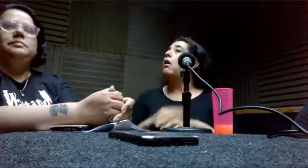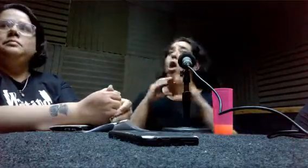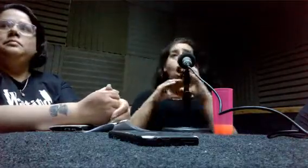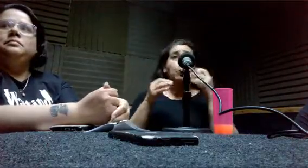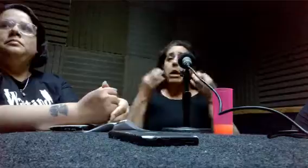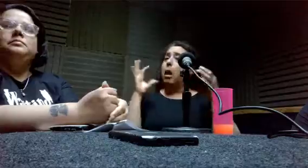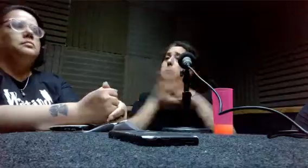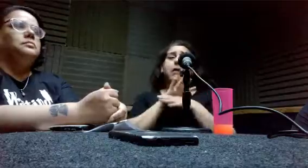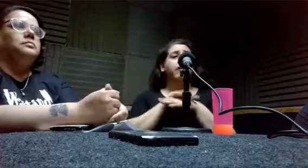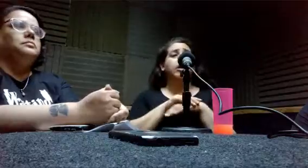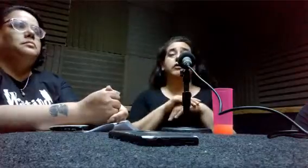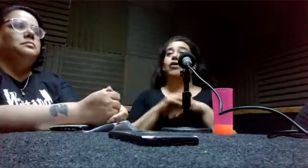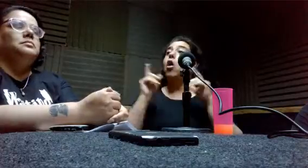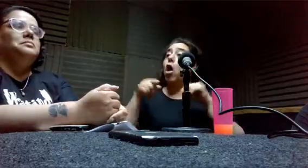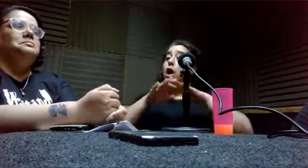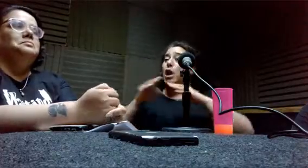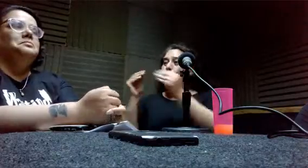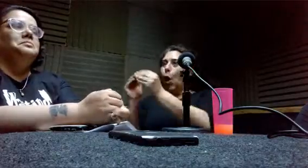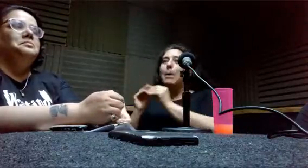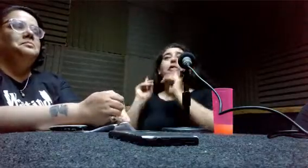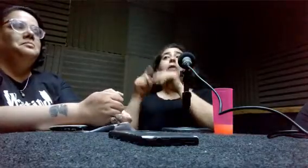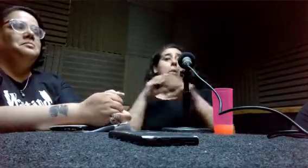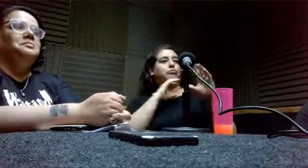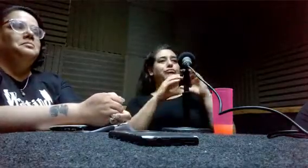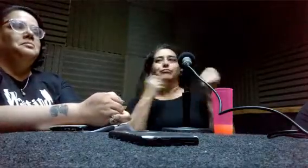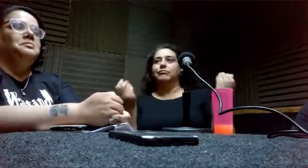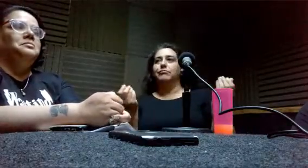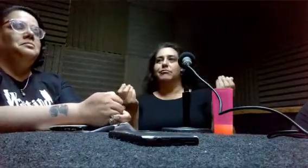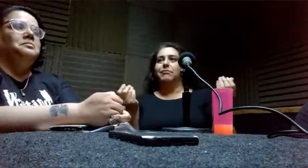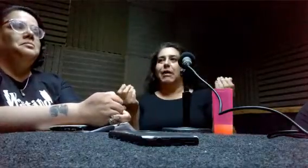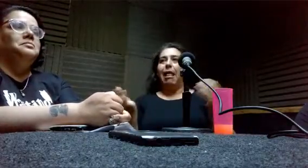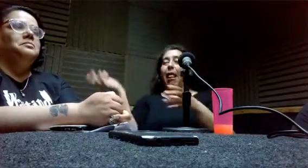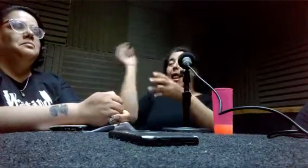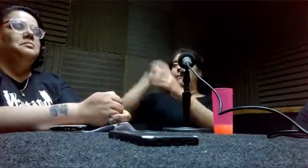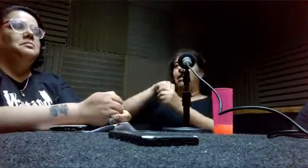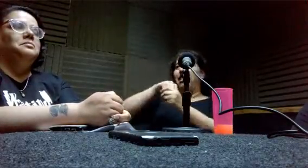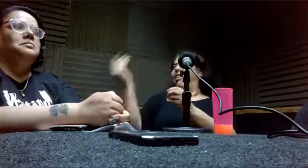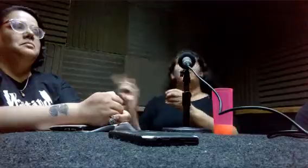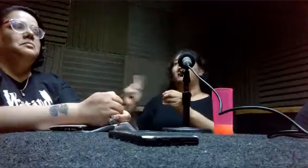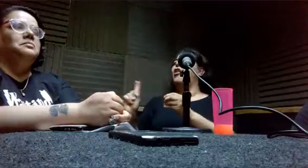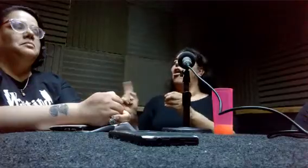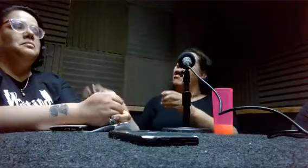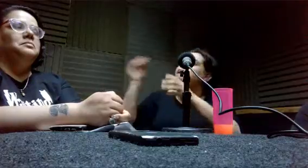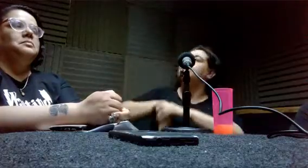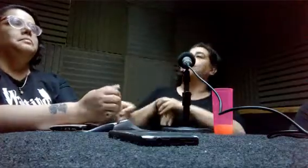Y los chicos también. Y estaba incorporado al juego. Entonces, digo, si los niños desde esa inocencia